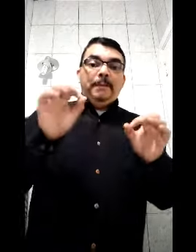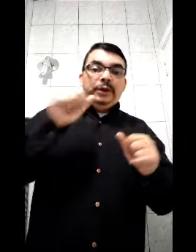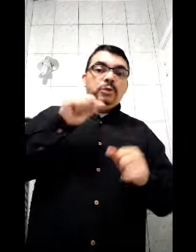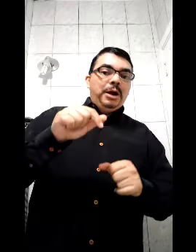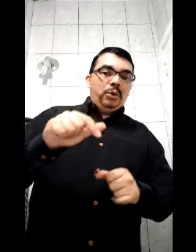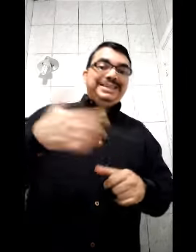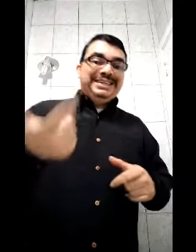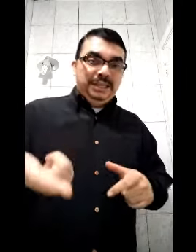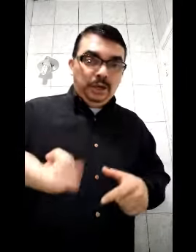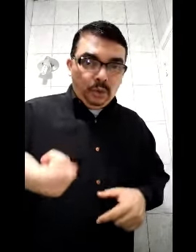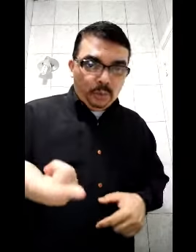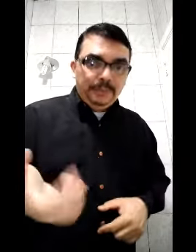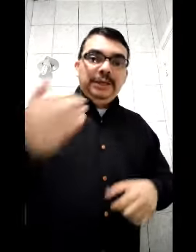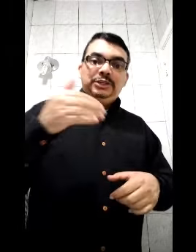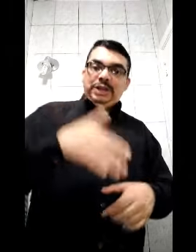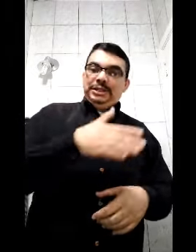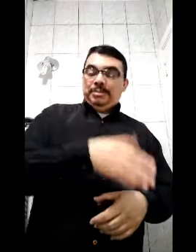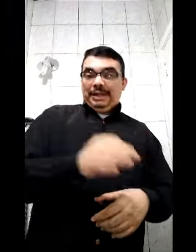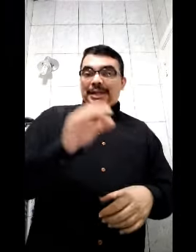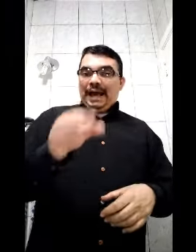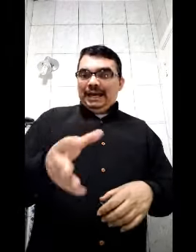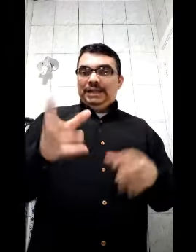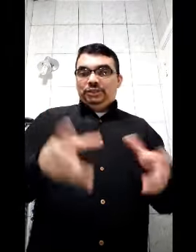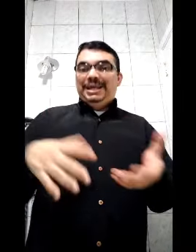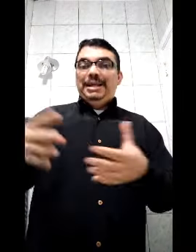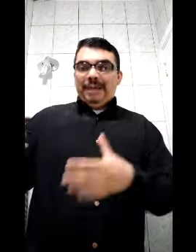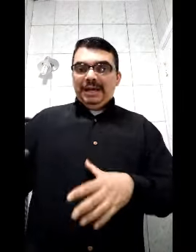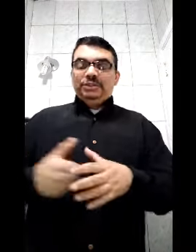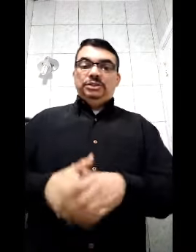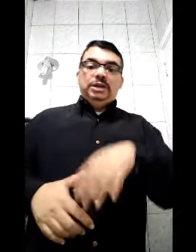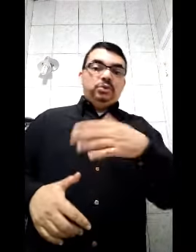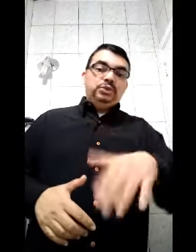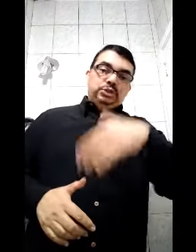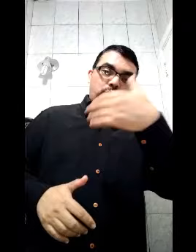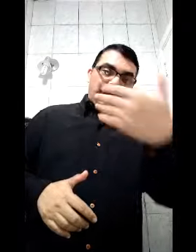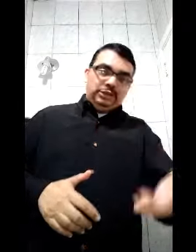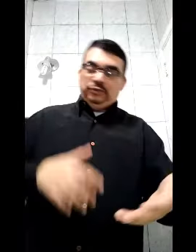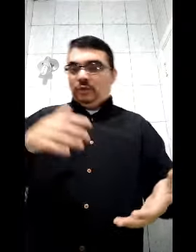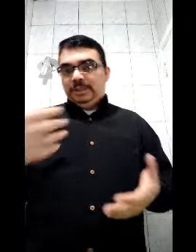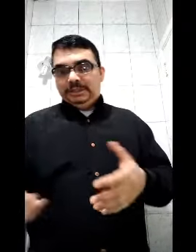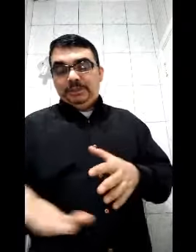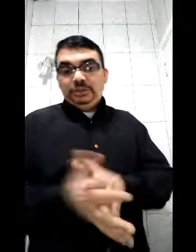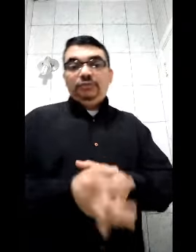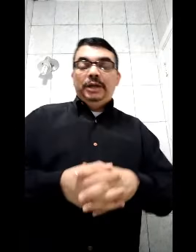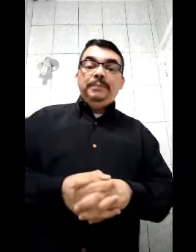Porém, uma coisa que eu, que já trabalhei na área de telemarketing, tanto no setor ativo como incentivo, né?